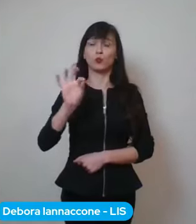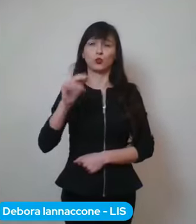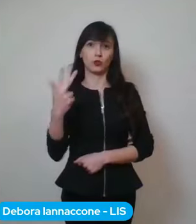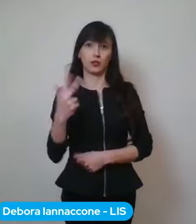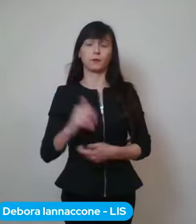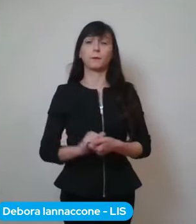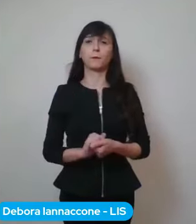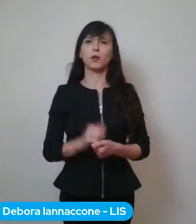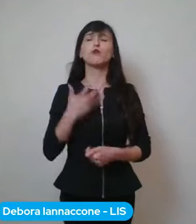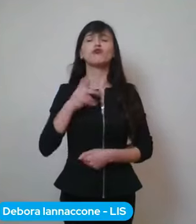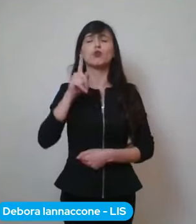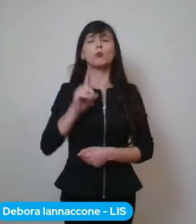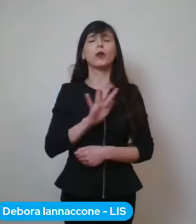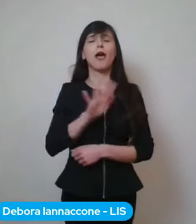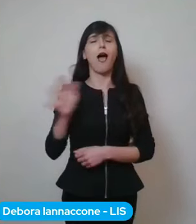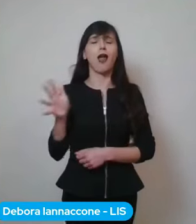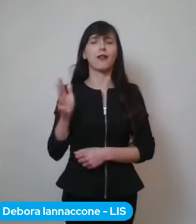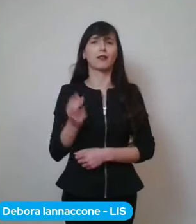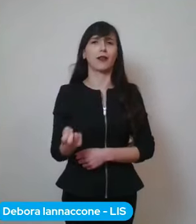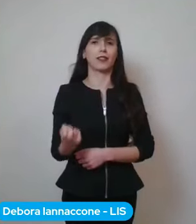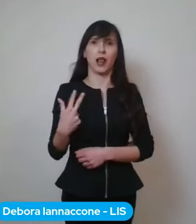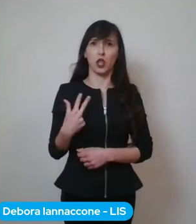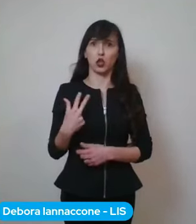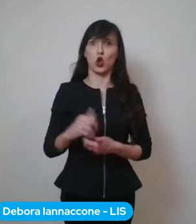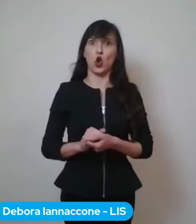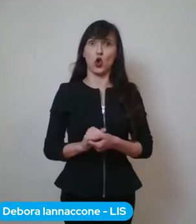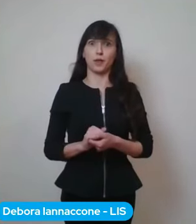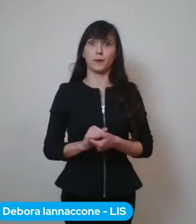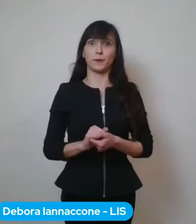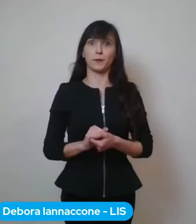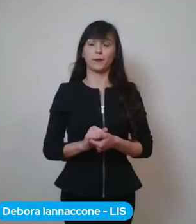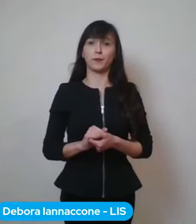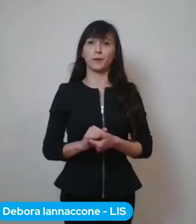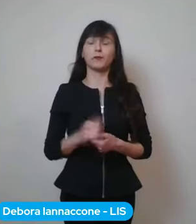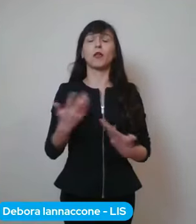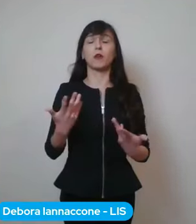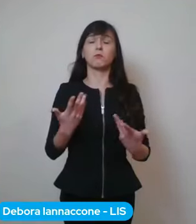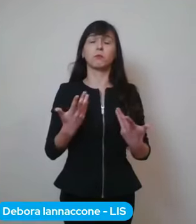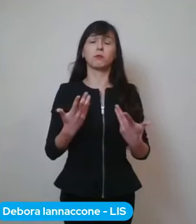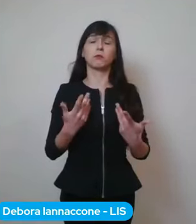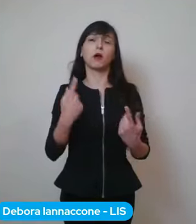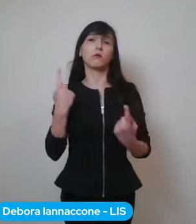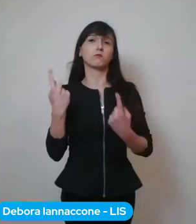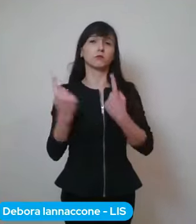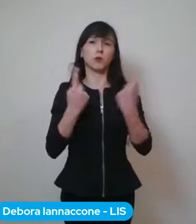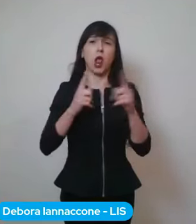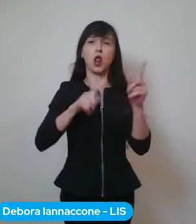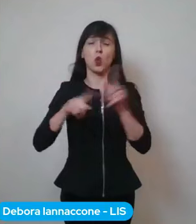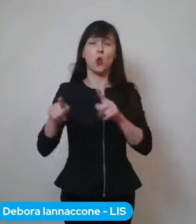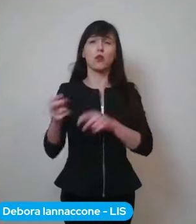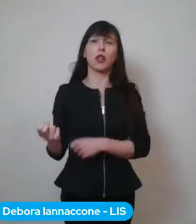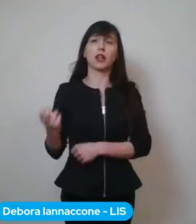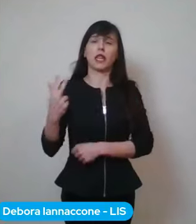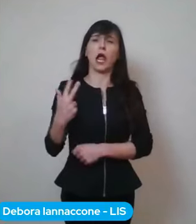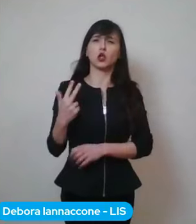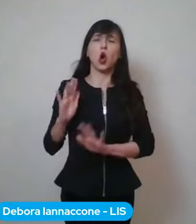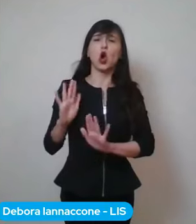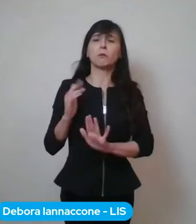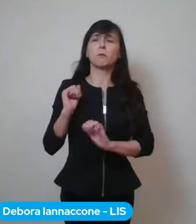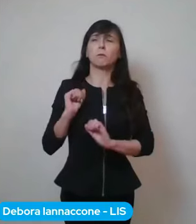sono altri indicatori che per certi versi in alcuni casi sono indicatori che ci dicono che non siamo